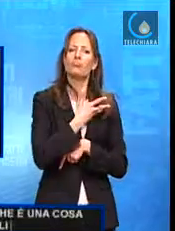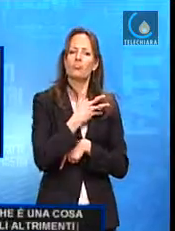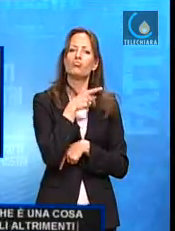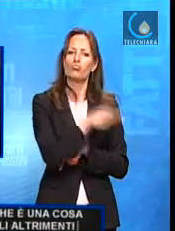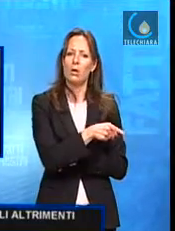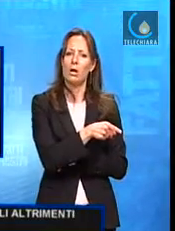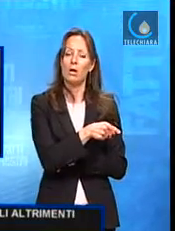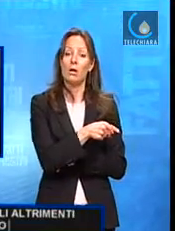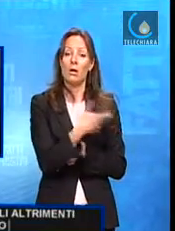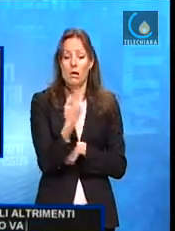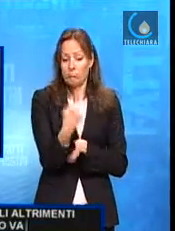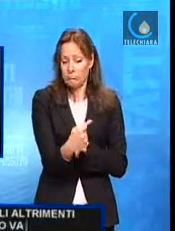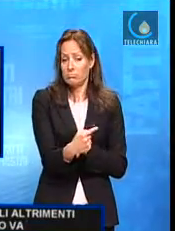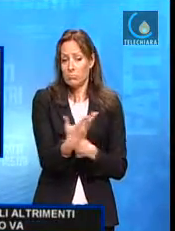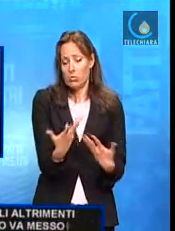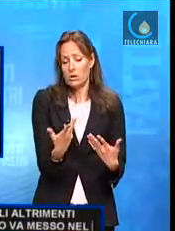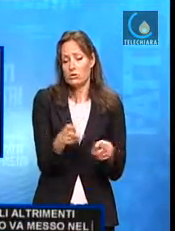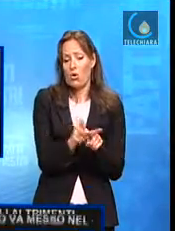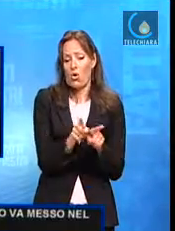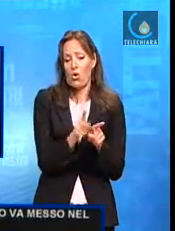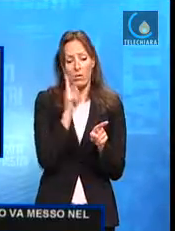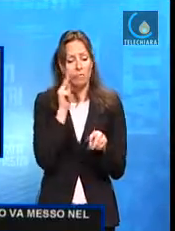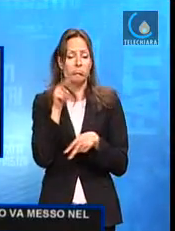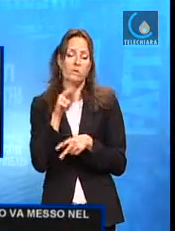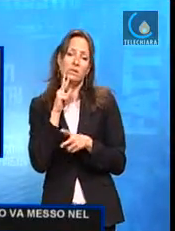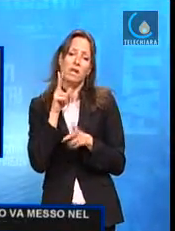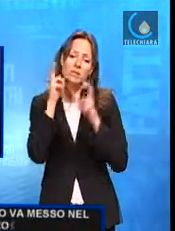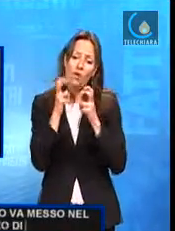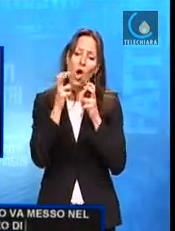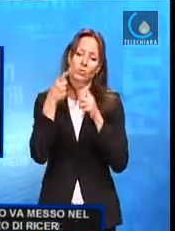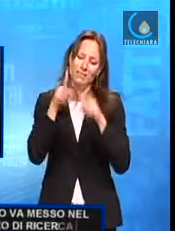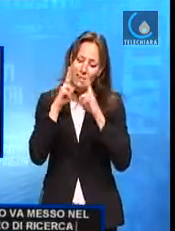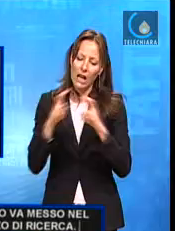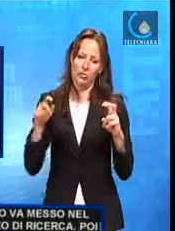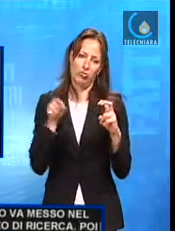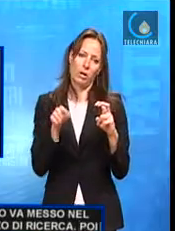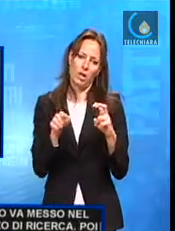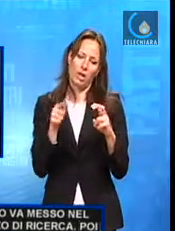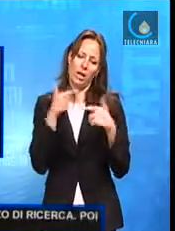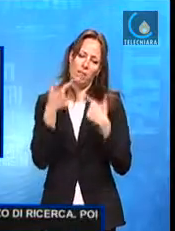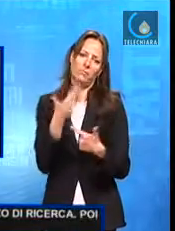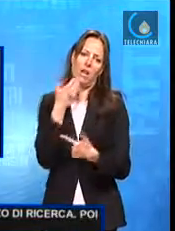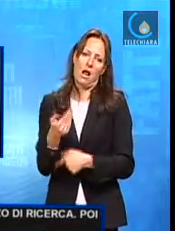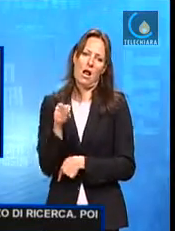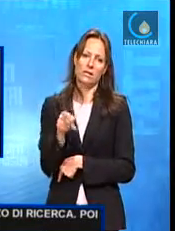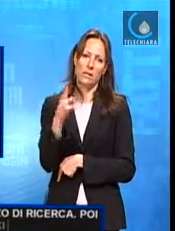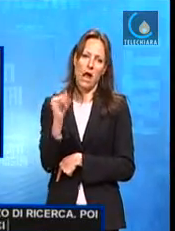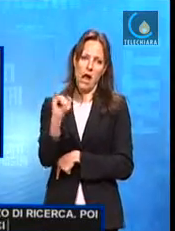messo sul piatto di uno sforzo di ricerca. E poi l'ultima cosa che ci terrei a